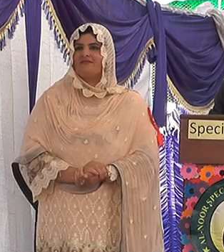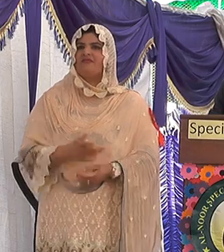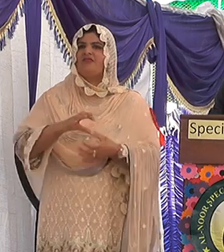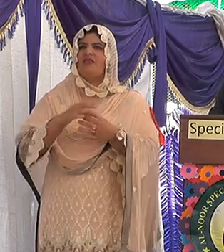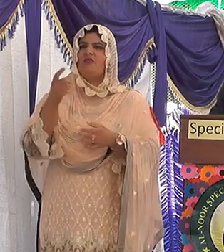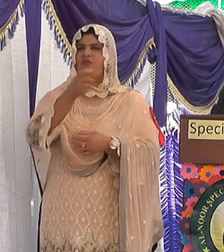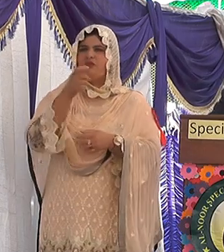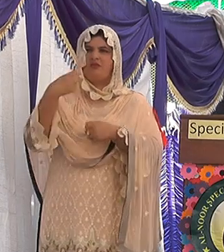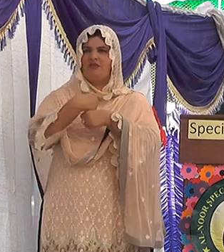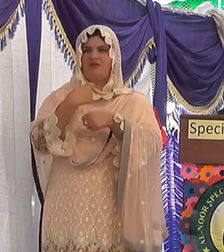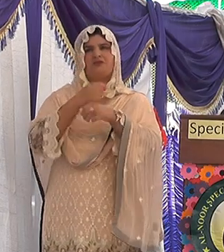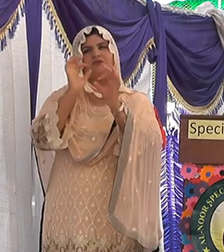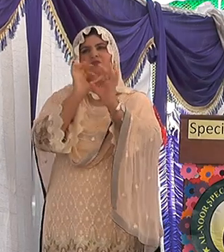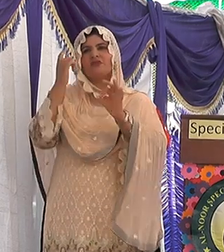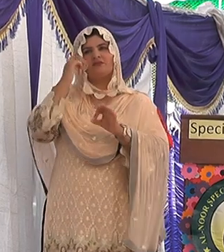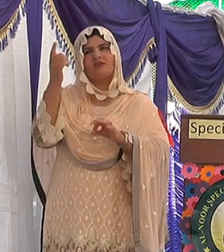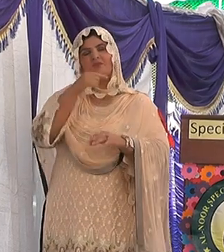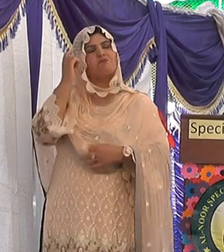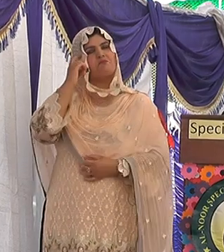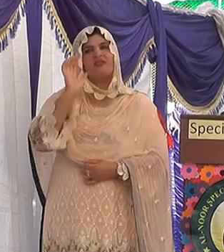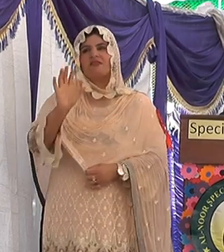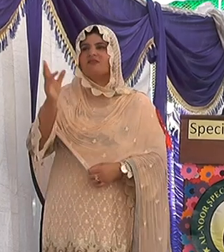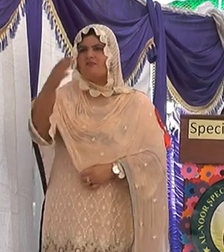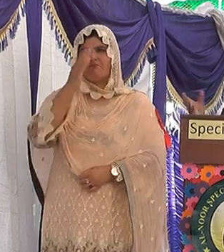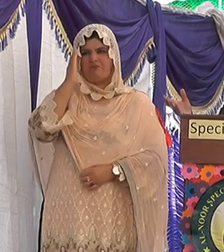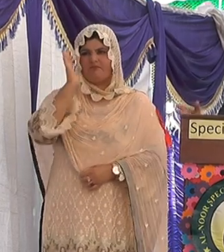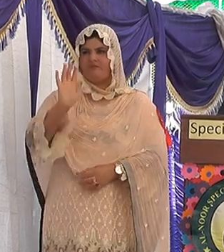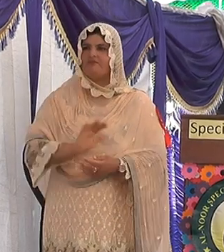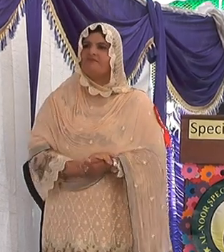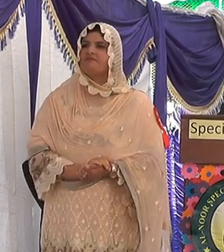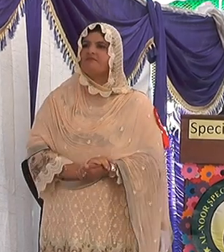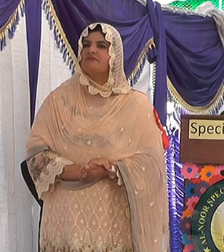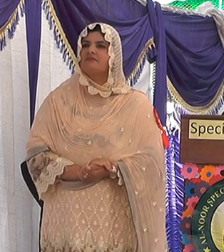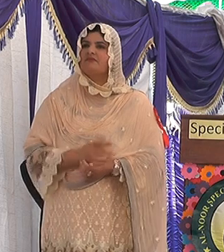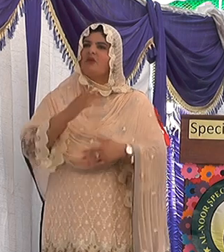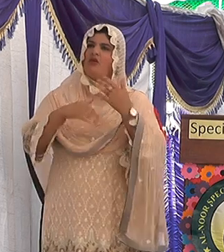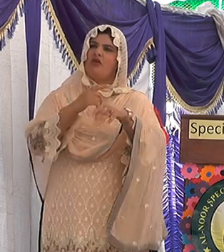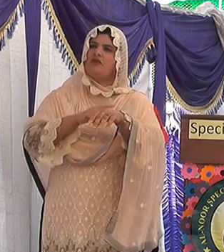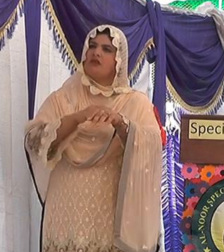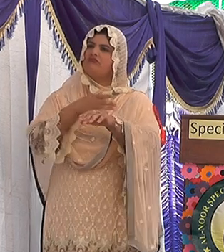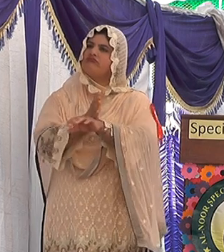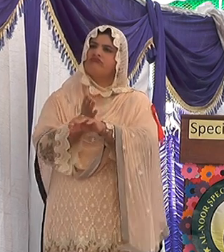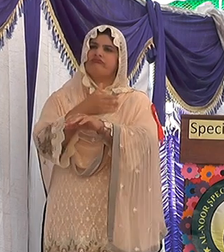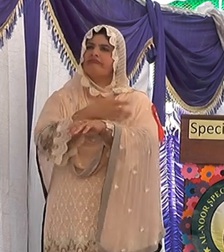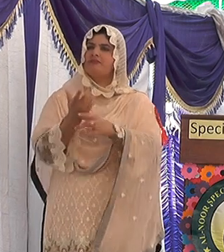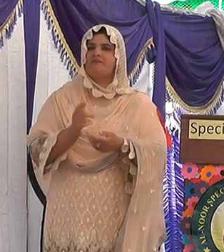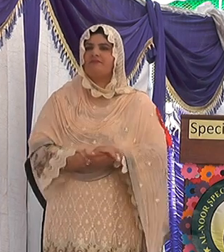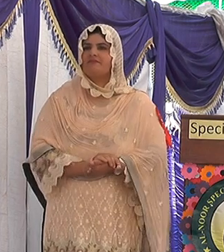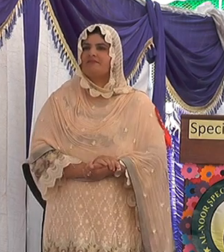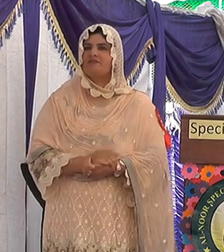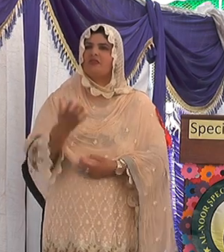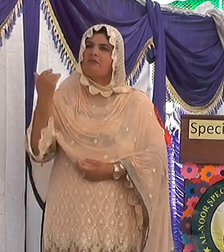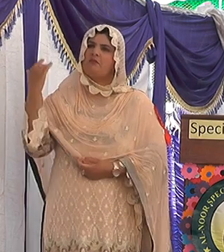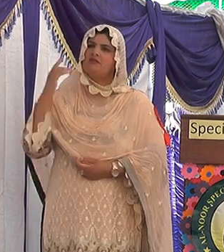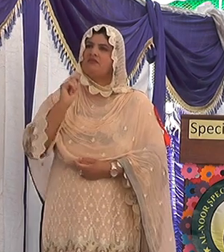فرون کے ماہر ہیں اور آپ سب لوگ یہ بات بکل بھی جانتے ہیں کہ دور چینج ہو گیا ایرا چینج ہو گیا جب